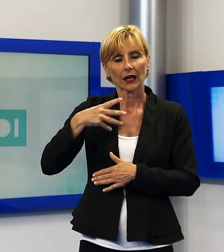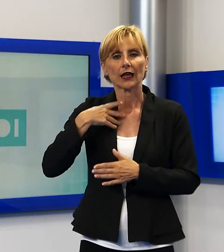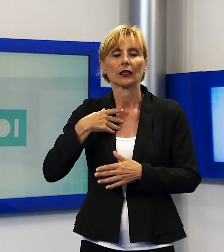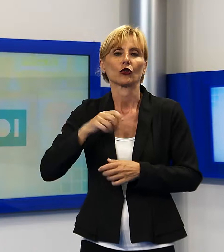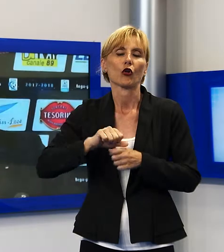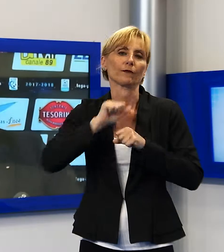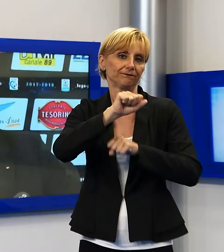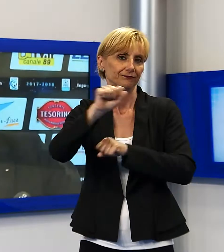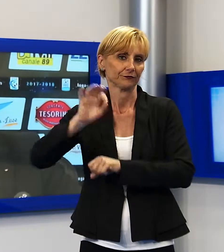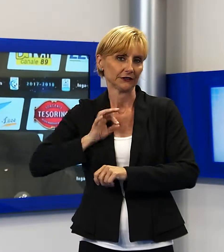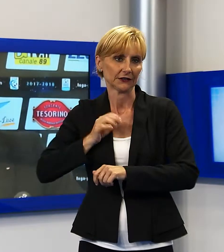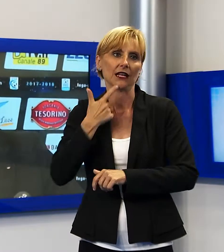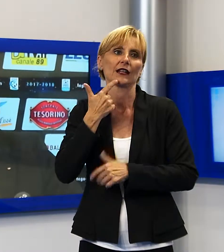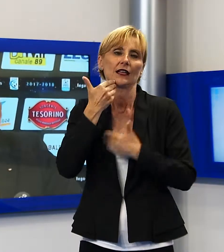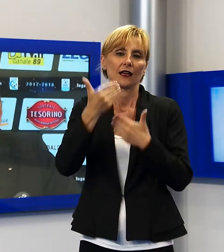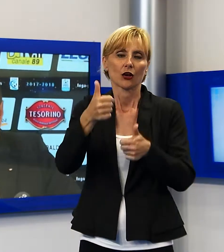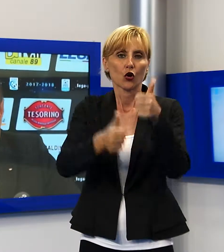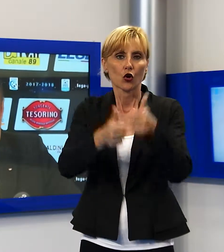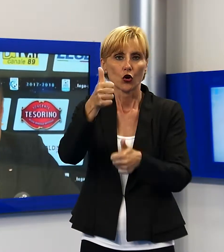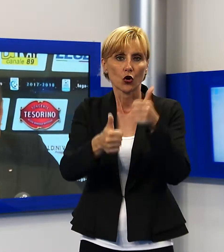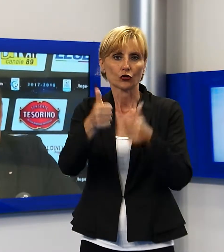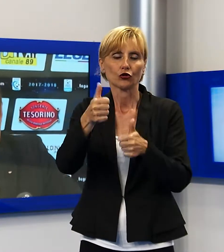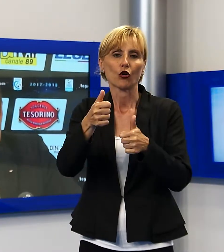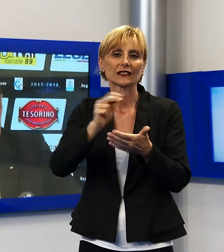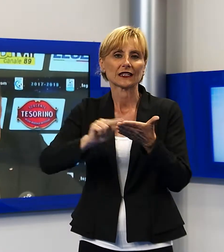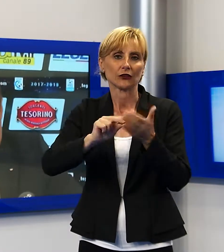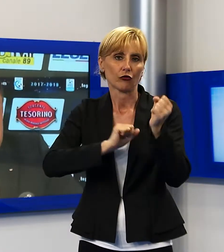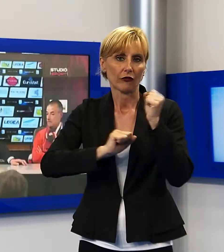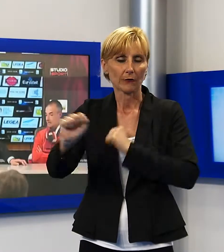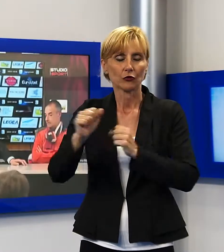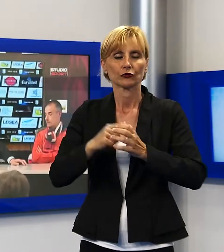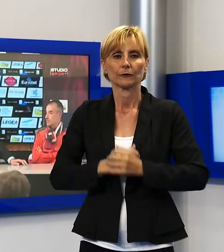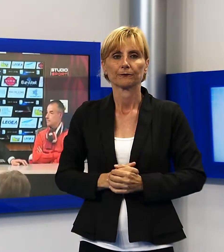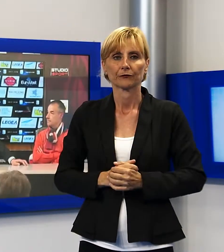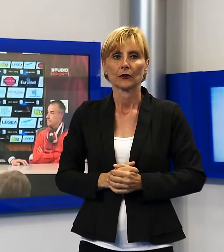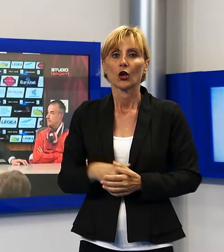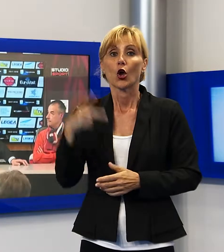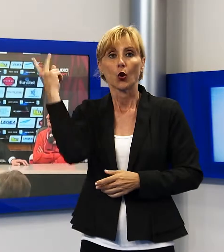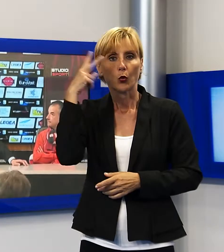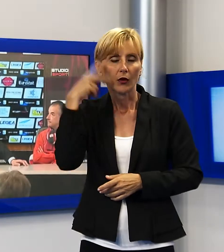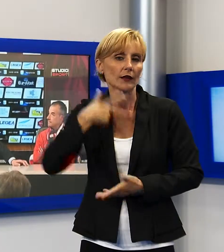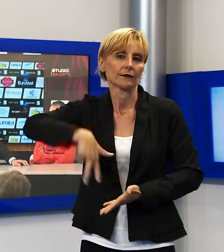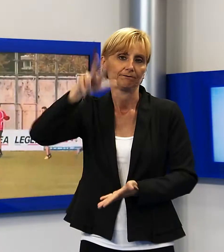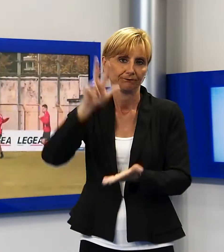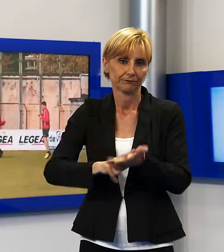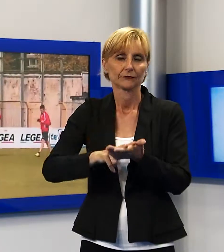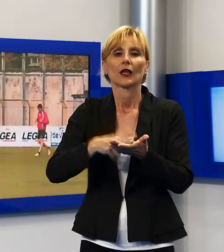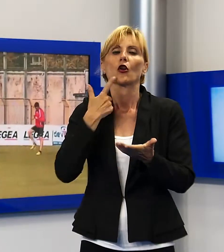medico scrittore. Ora è davvero fatta, la lucchese è di Lorenzo Grassini, firmato l'atto che